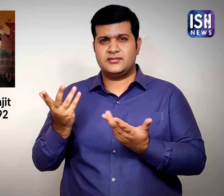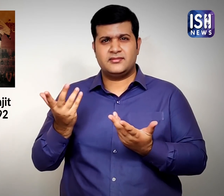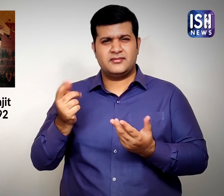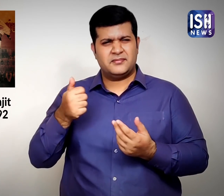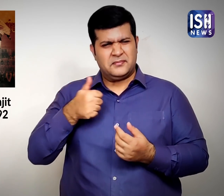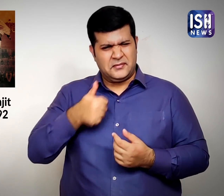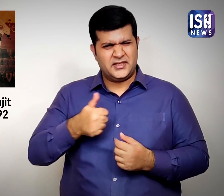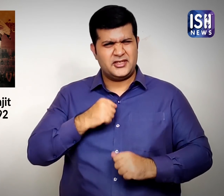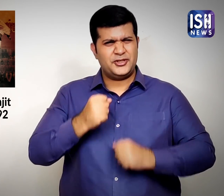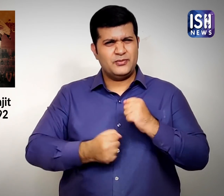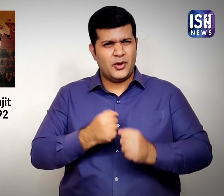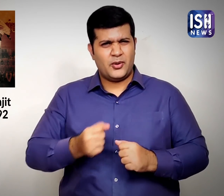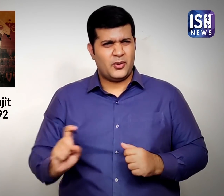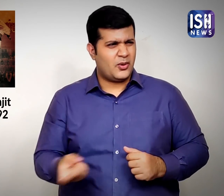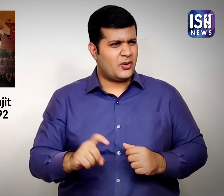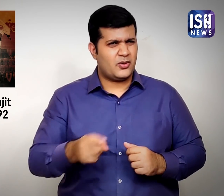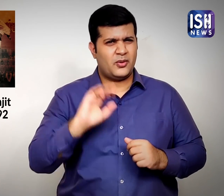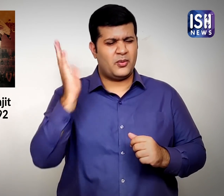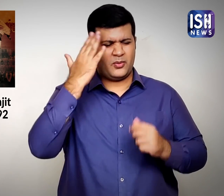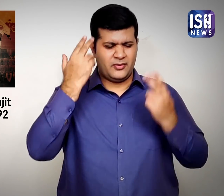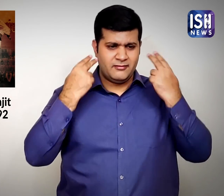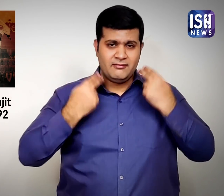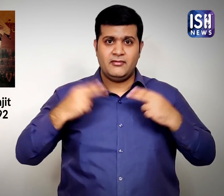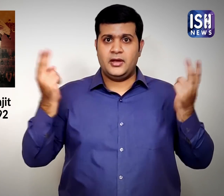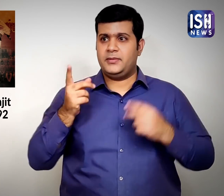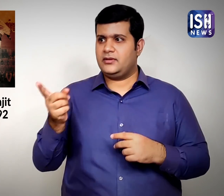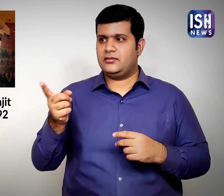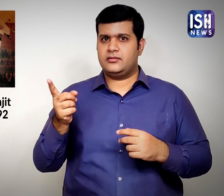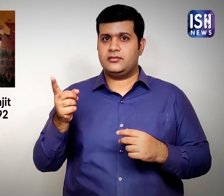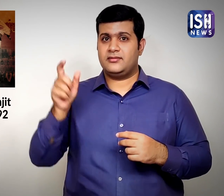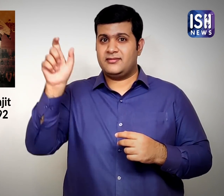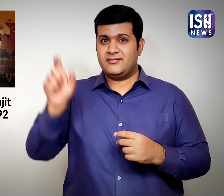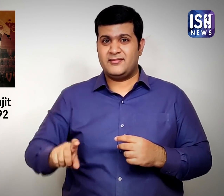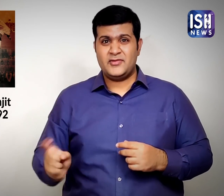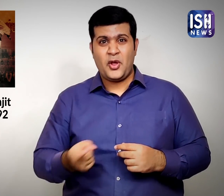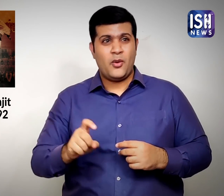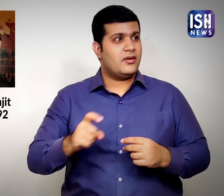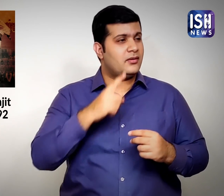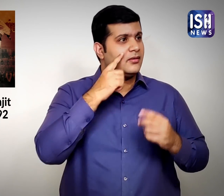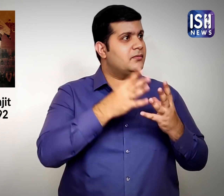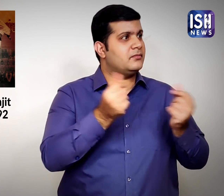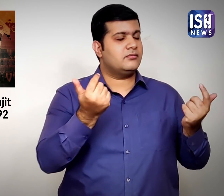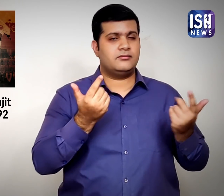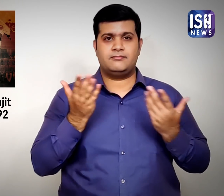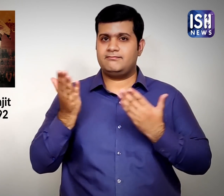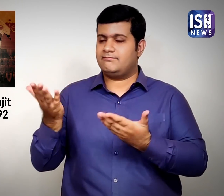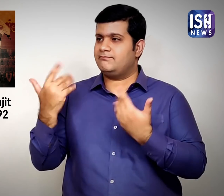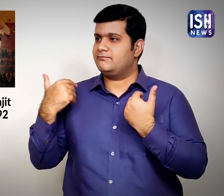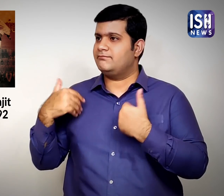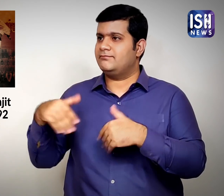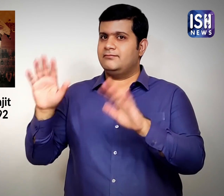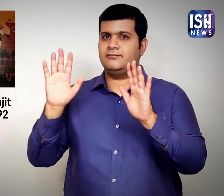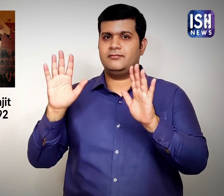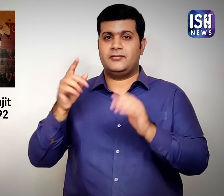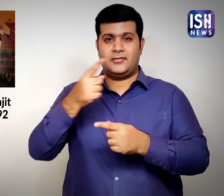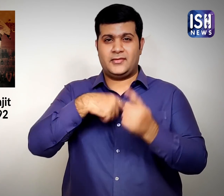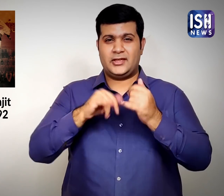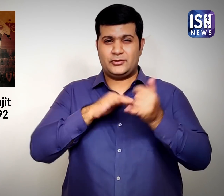वे सरवस्टेश के लाड़ी थे और उनके हौकी कोशलों को याद किया जाएगा कई लोगों ने सोशल मीडिया पर अपनी सम्वेत नाय